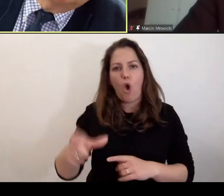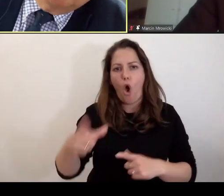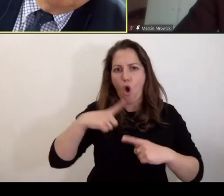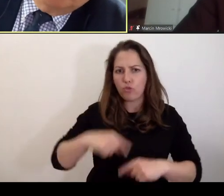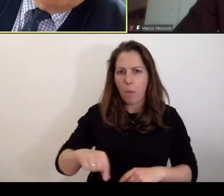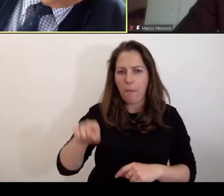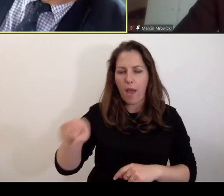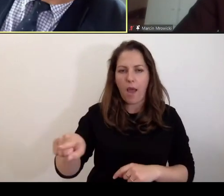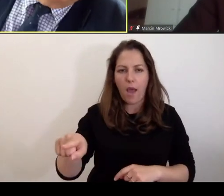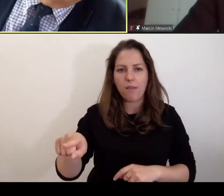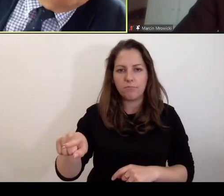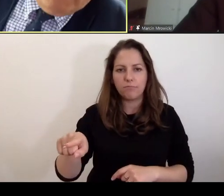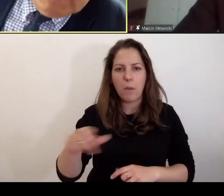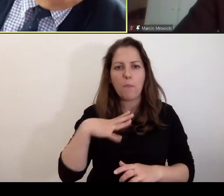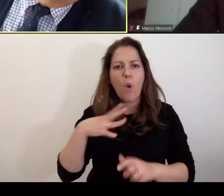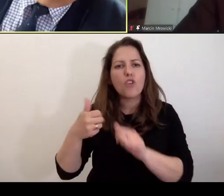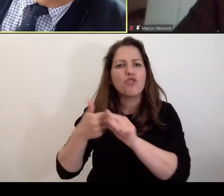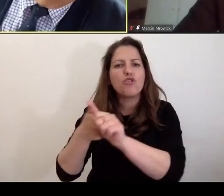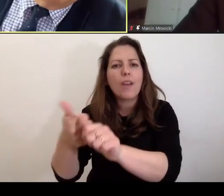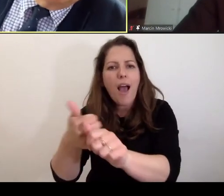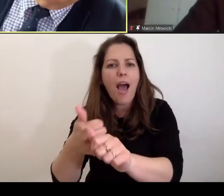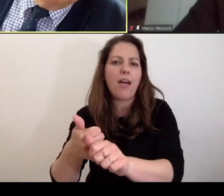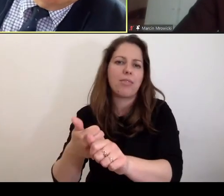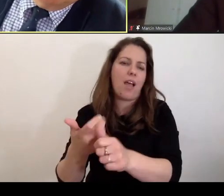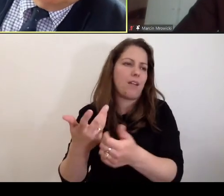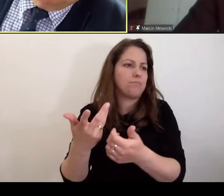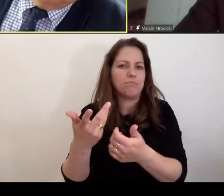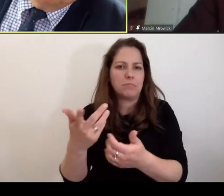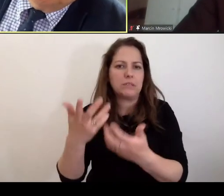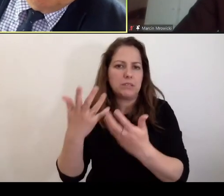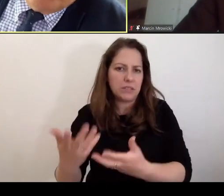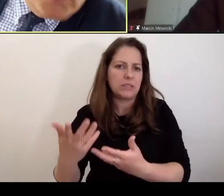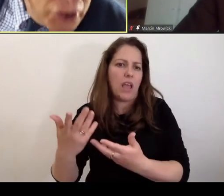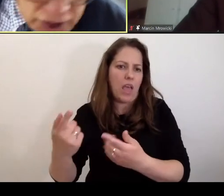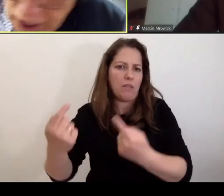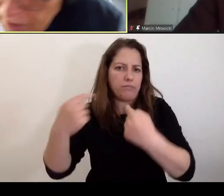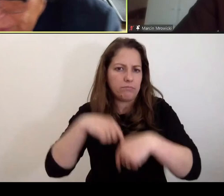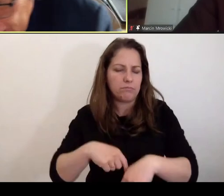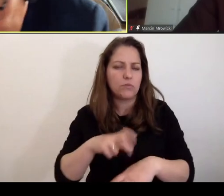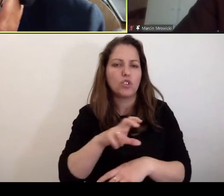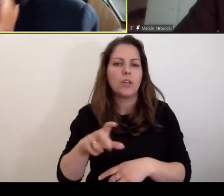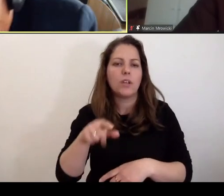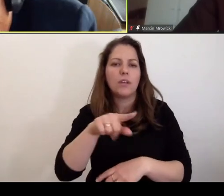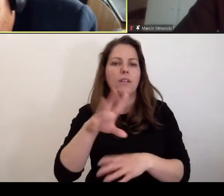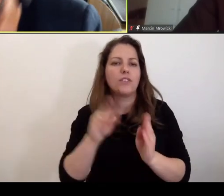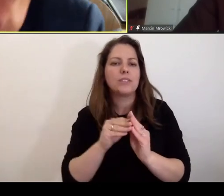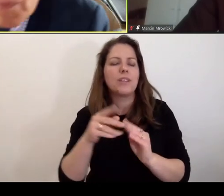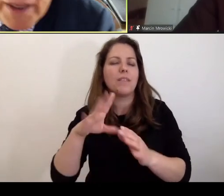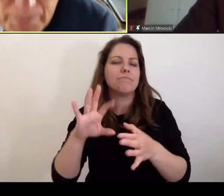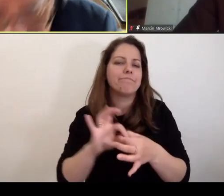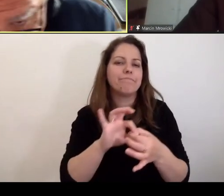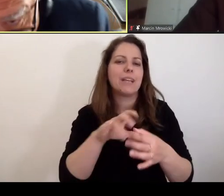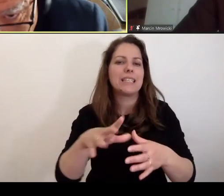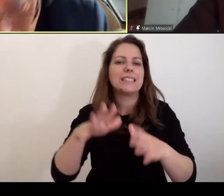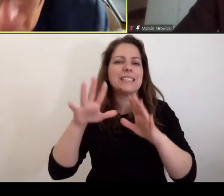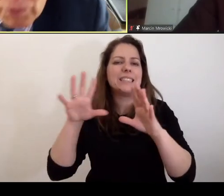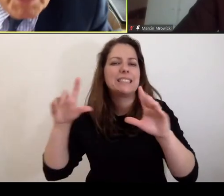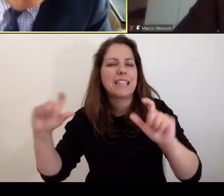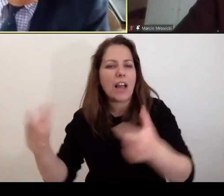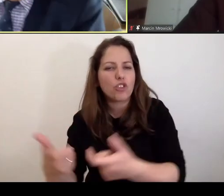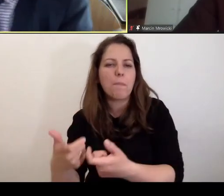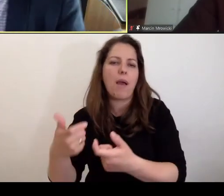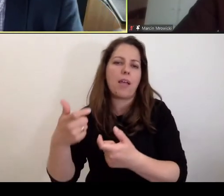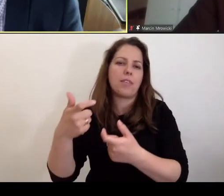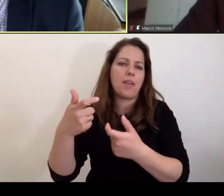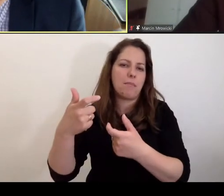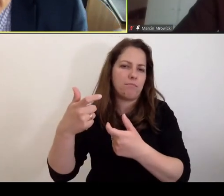jest ścigana, prawda, żeby zidentyfikować, czy wszystkie jej gwarancje związane z zatrzymaniem, przekazaniem, które